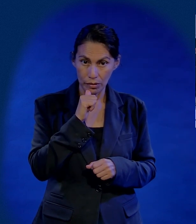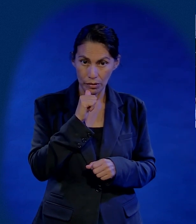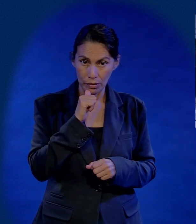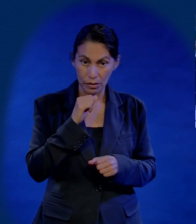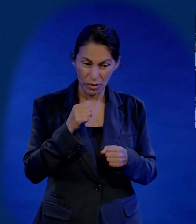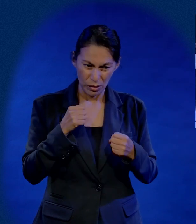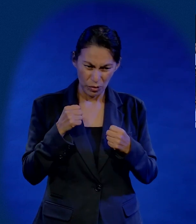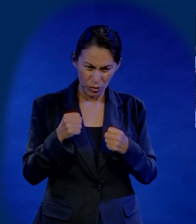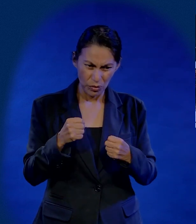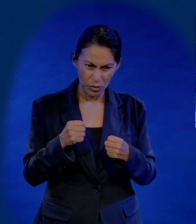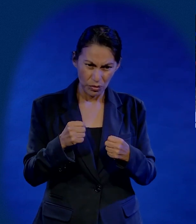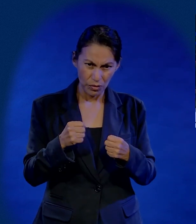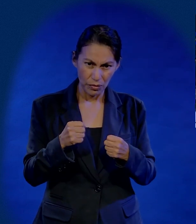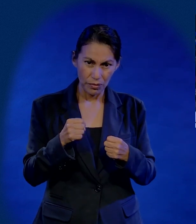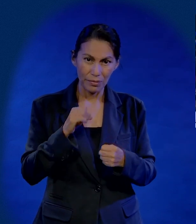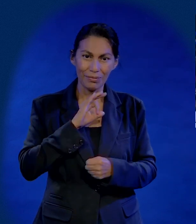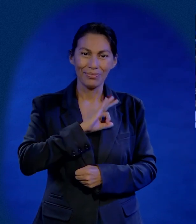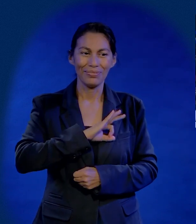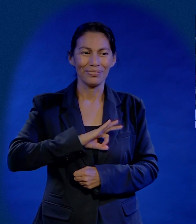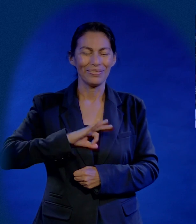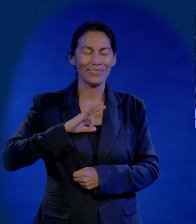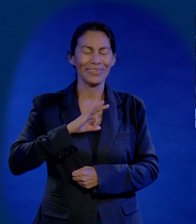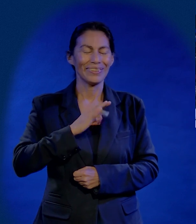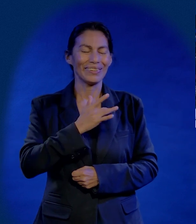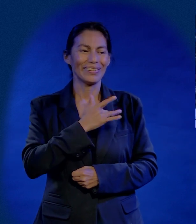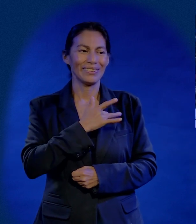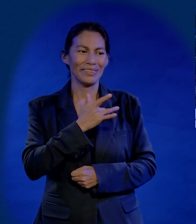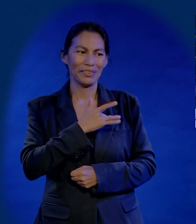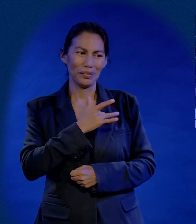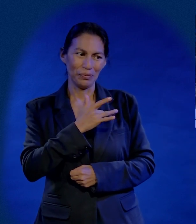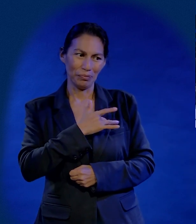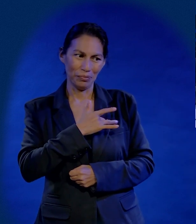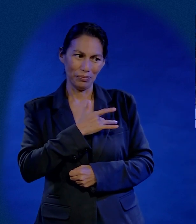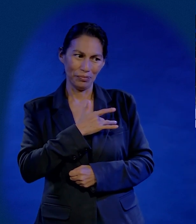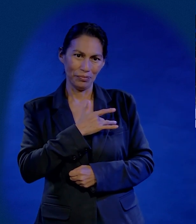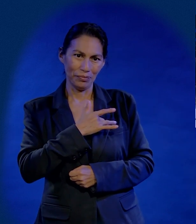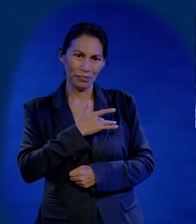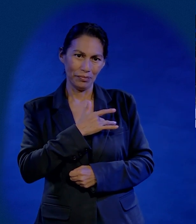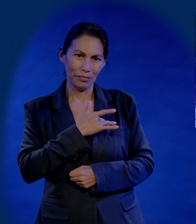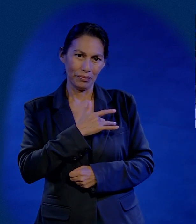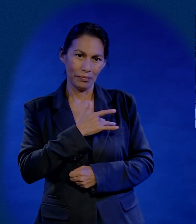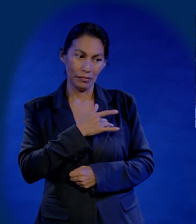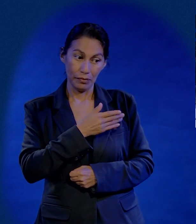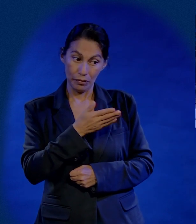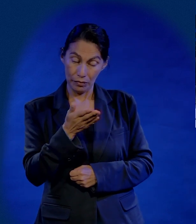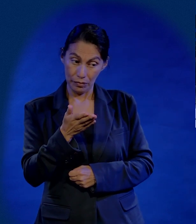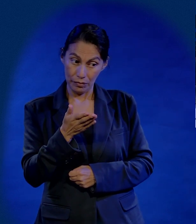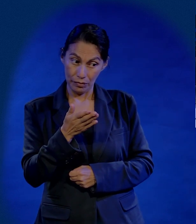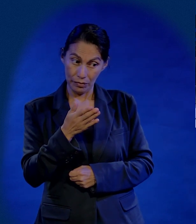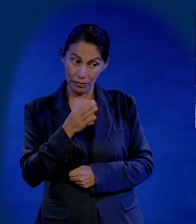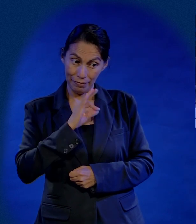Usted siempre que se suba a un triciclo, asegúrese que lleva feliz su corazón.